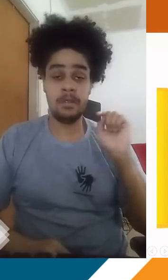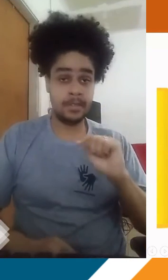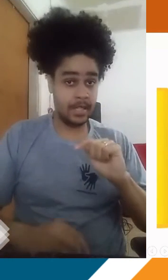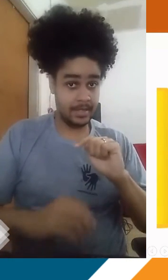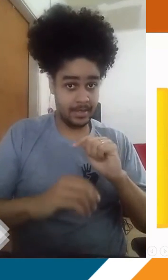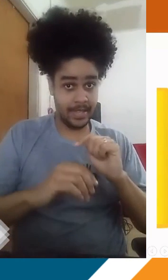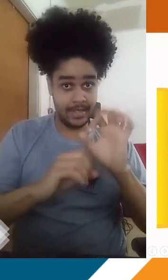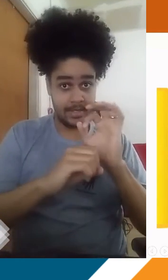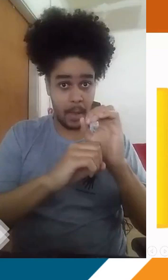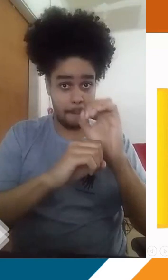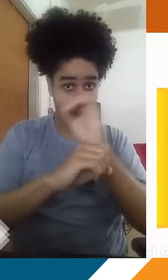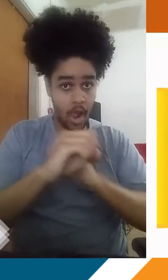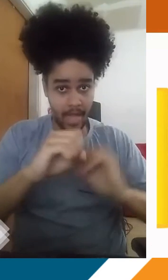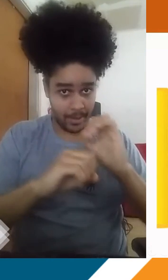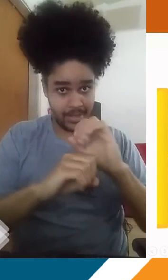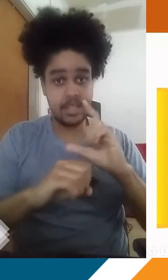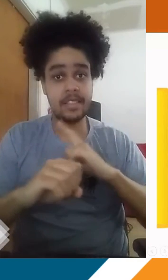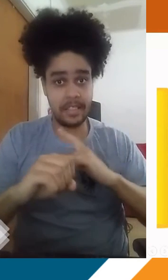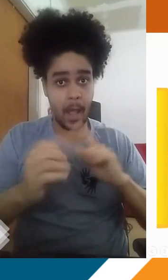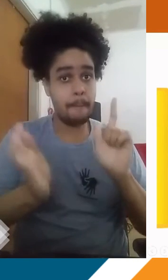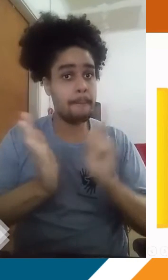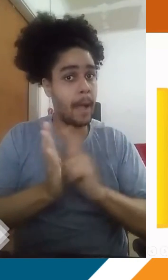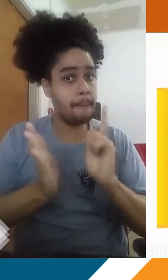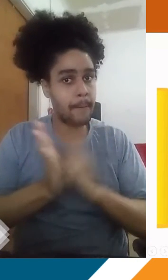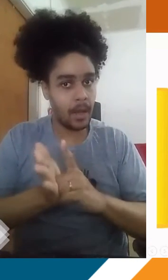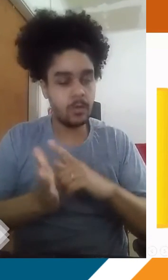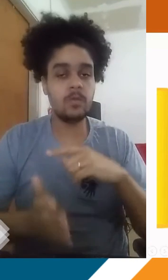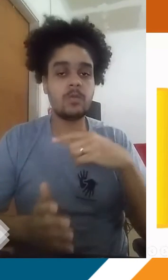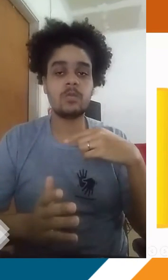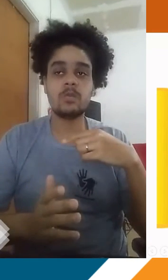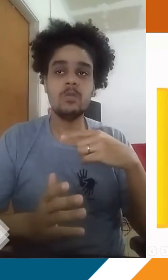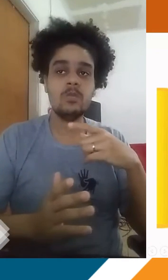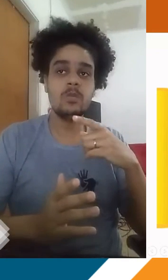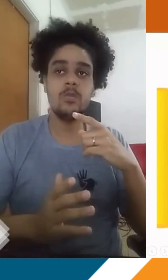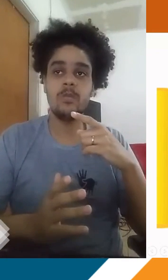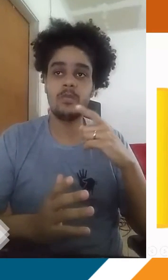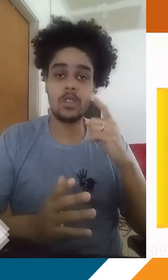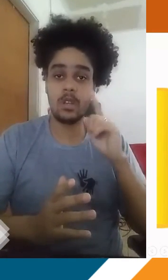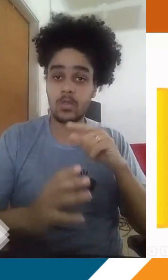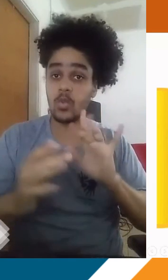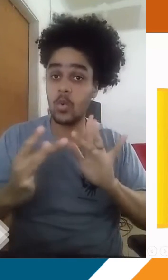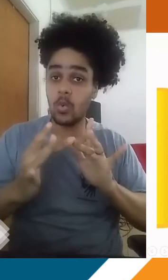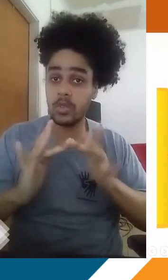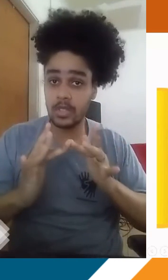Essa molécula, ela tem um papel aí, como eu coloquei pra vocês, quando elas entram em contato com os raios